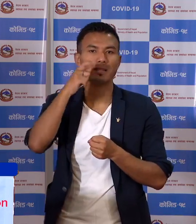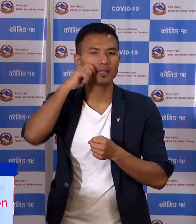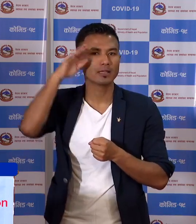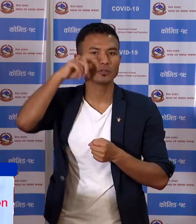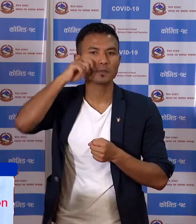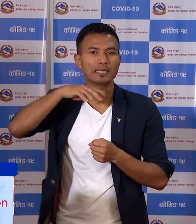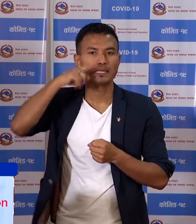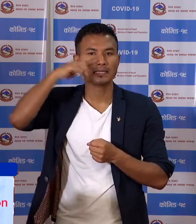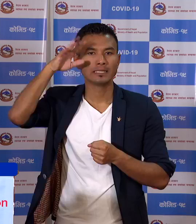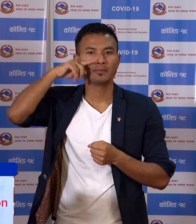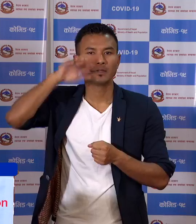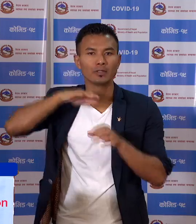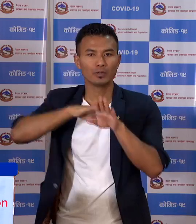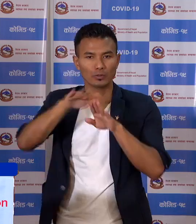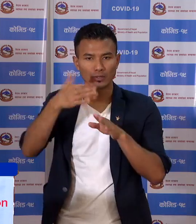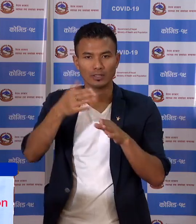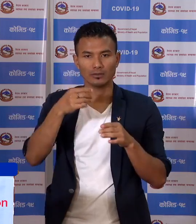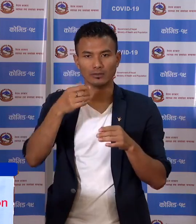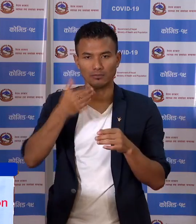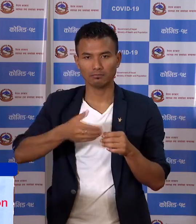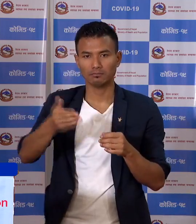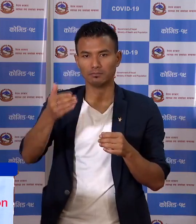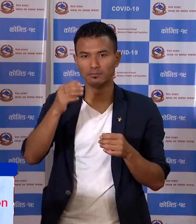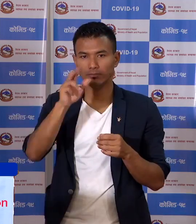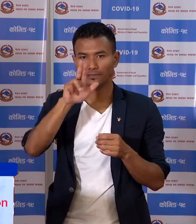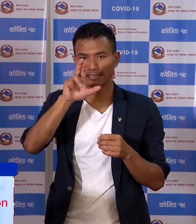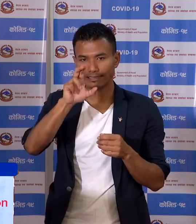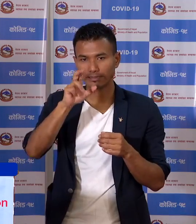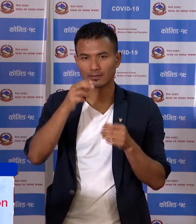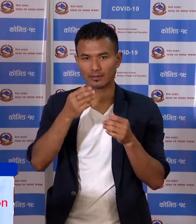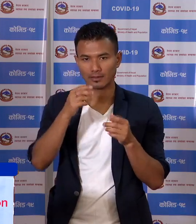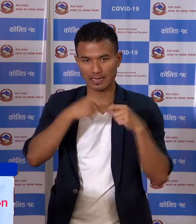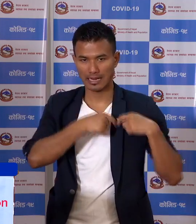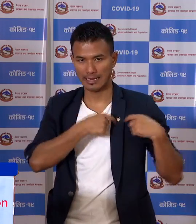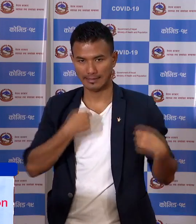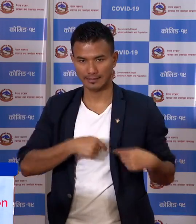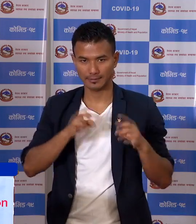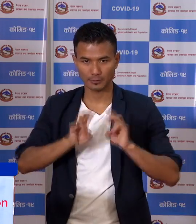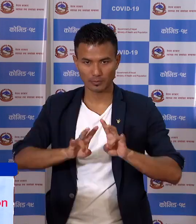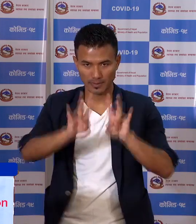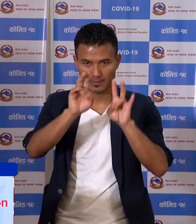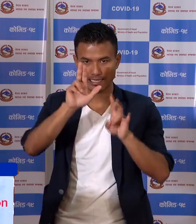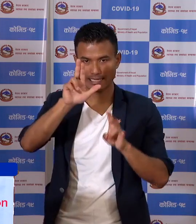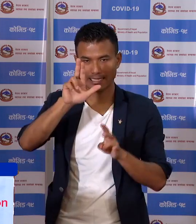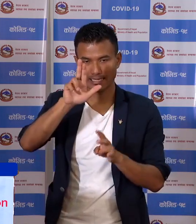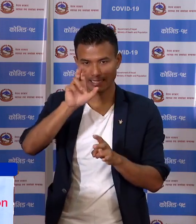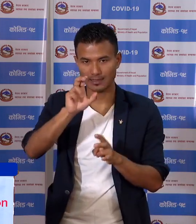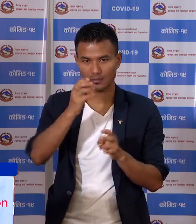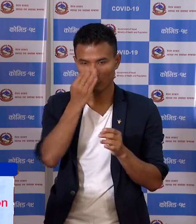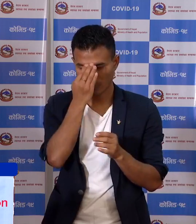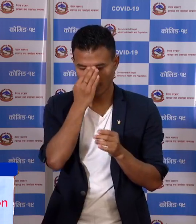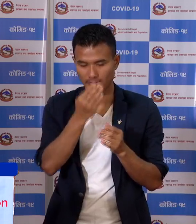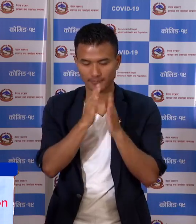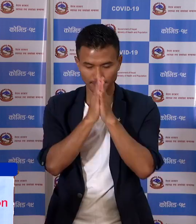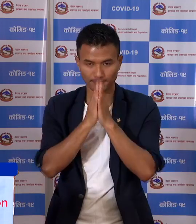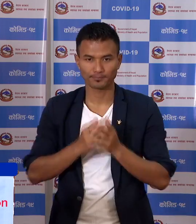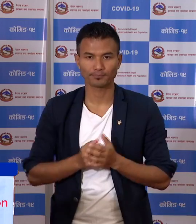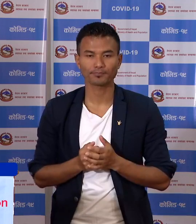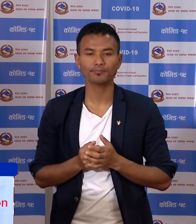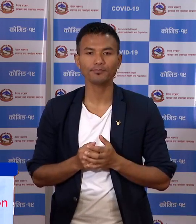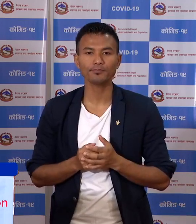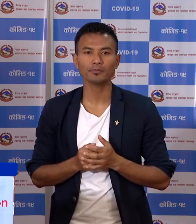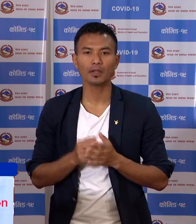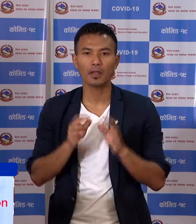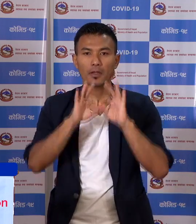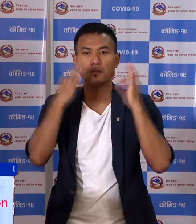दाजवाय हरू दिदिवाईनेवर मा आउंदे गरेको इदको हार्देक सुबकामना इद मुबारक पन्ना चान छो रह यो